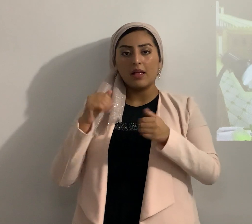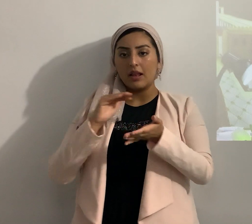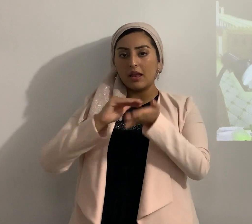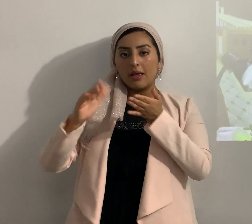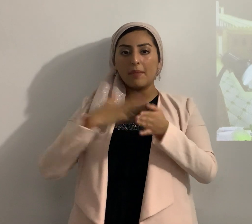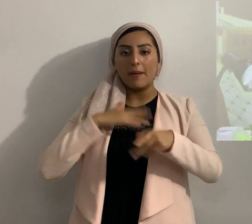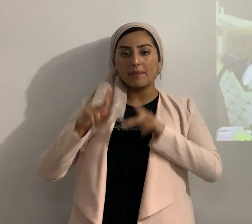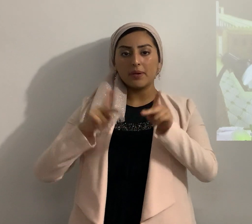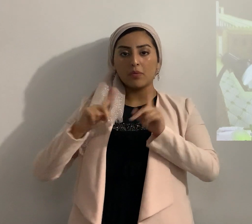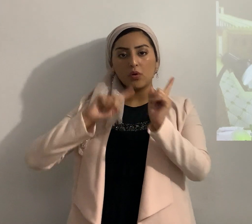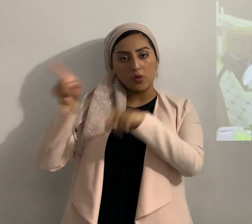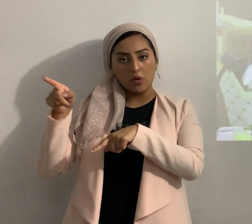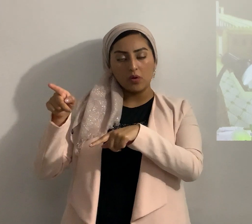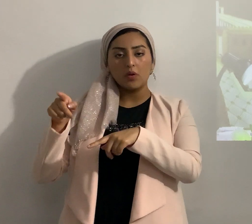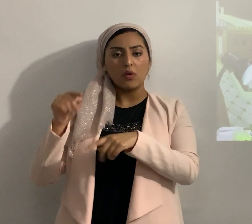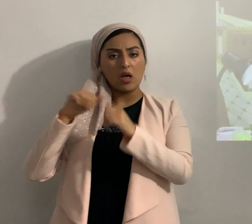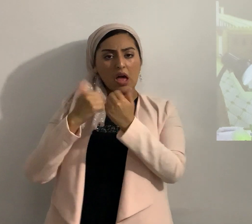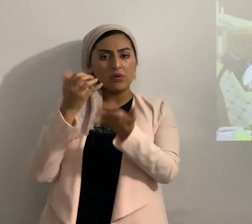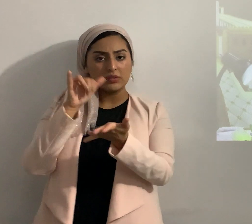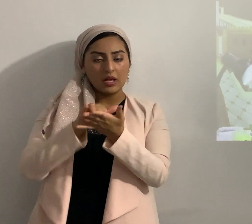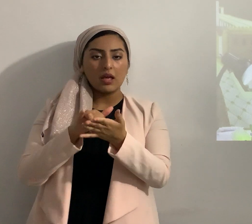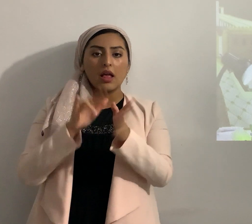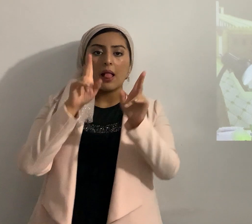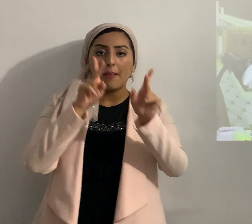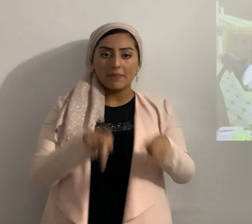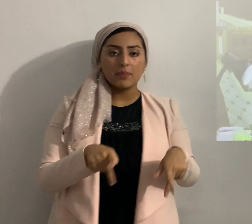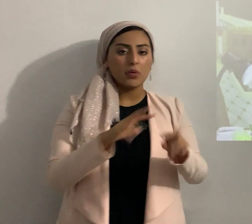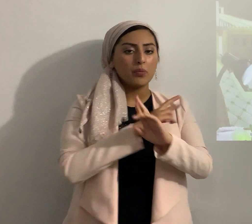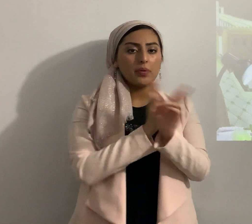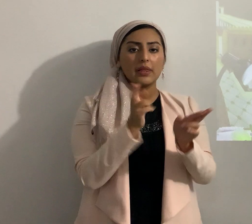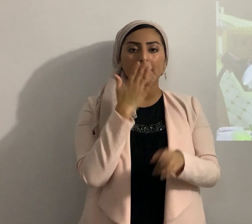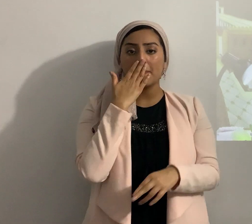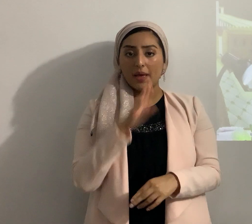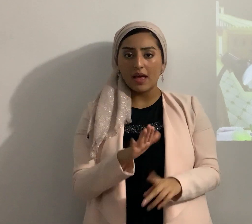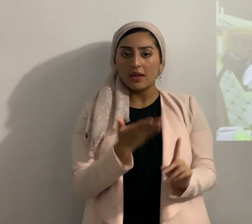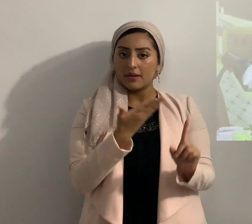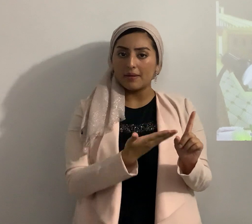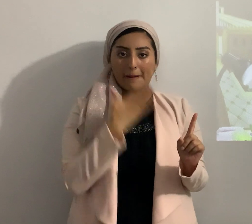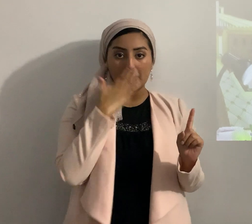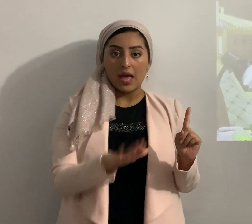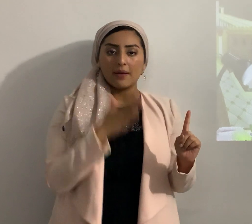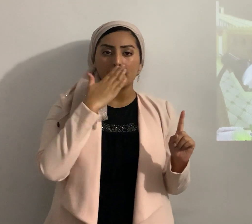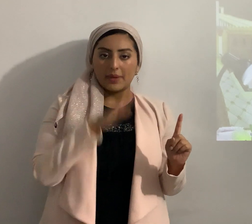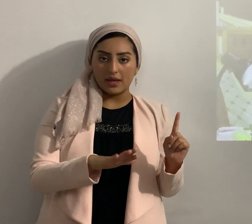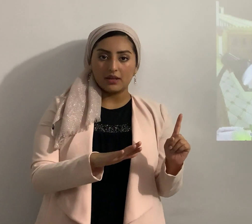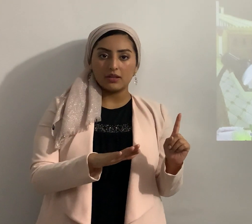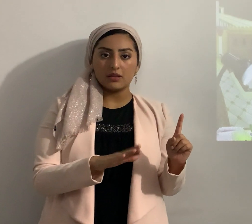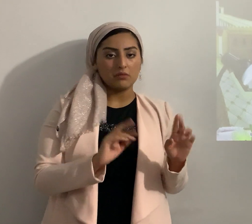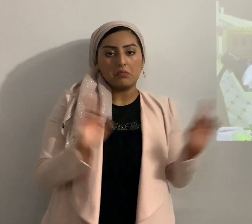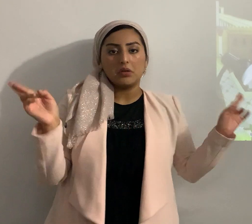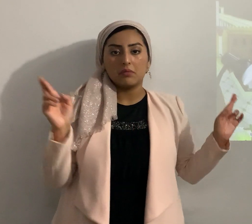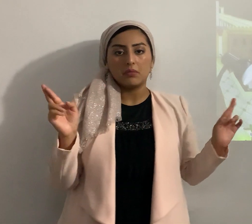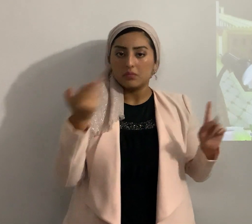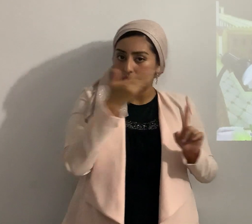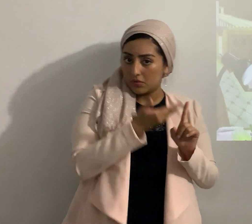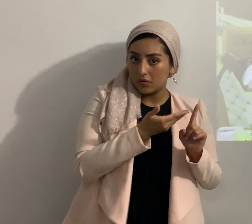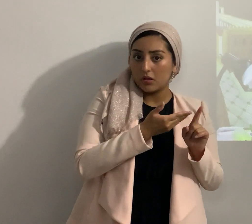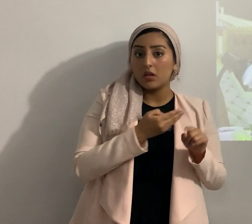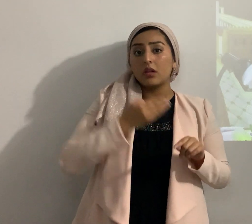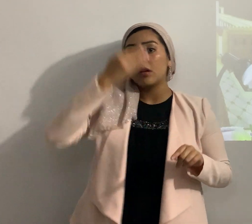es eso? o sea la gente ya es mala mala mala mala ya y el eterno es el que endurece